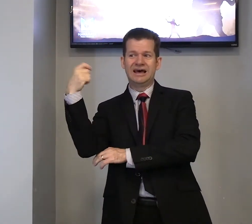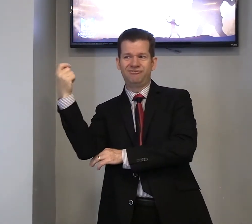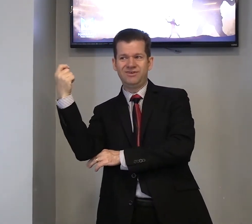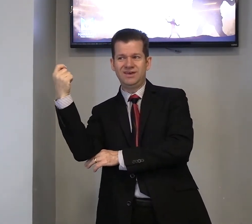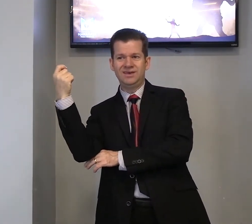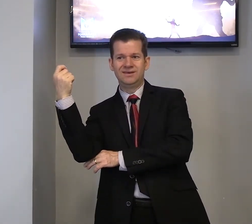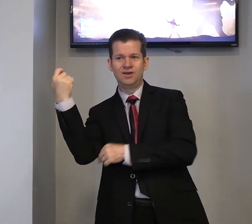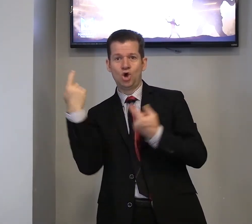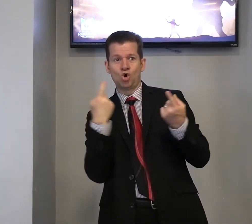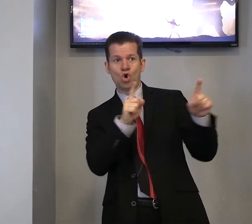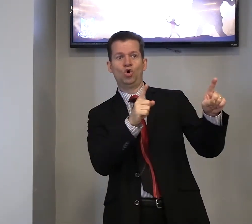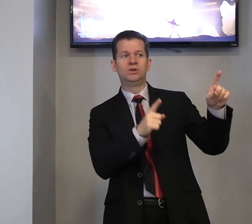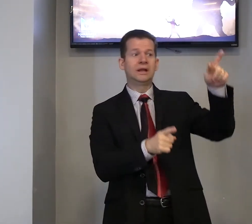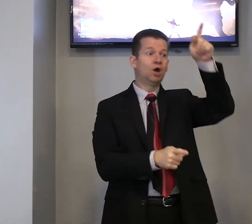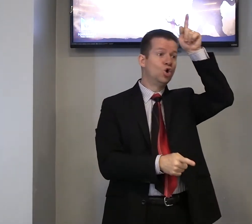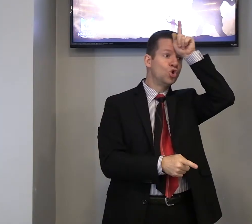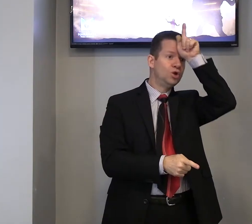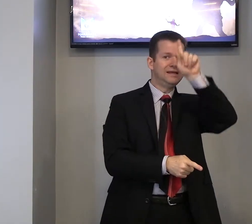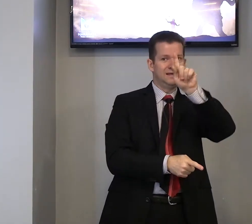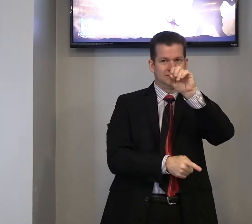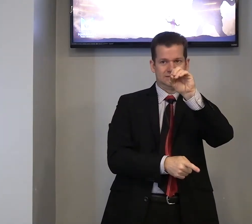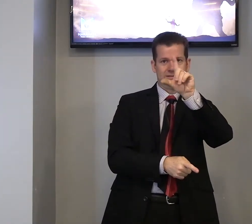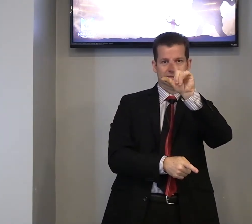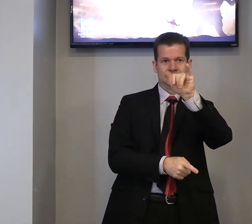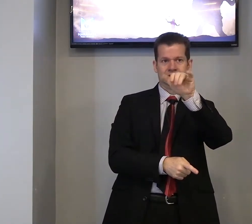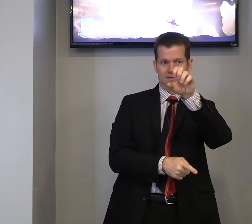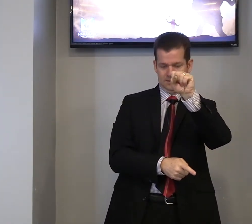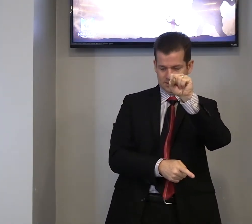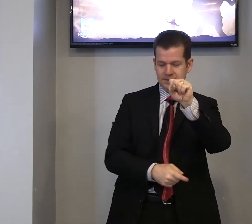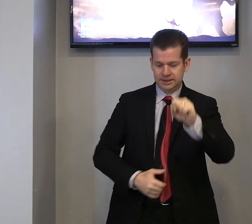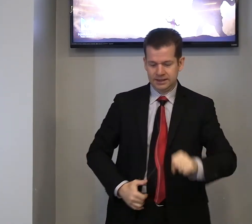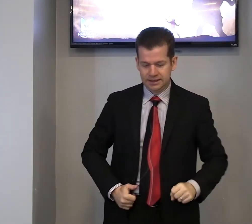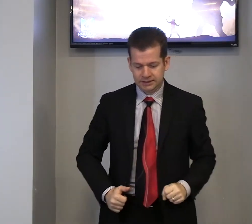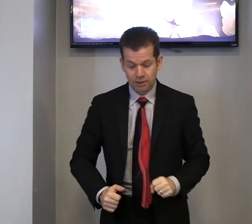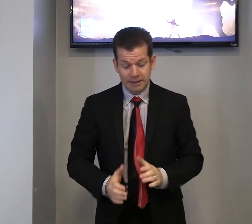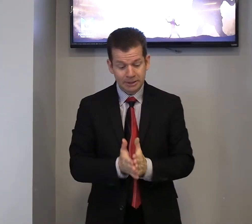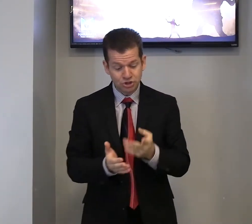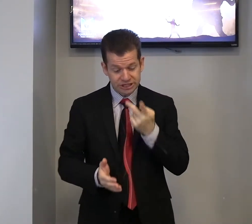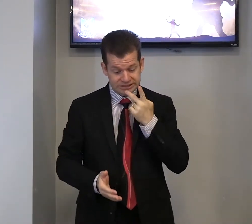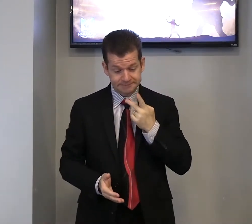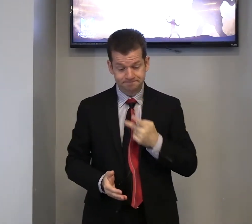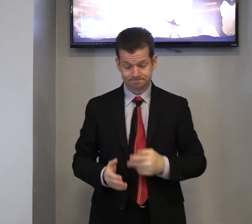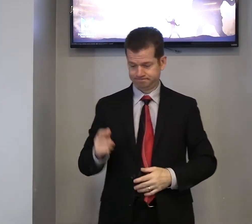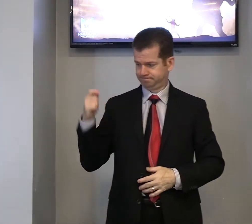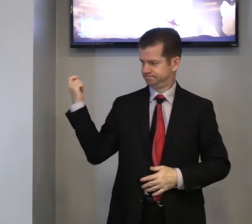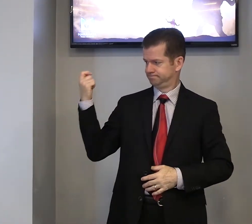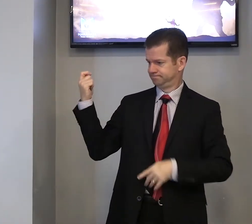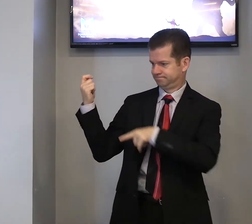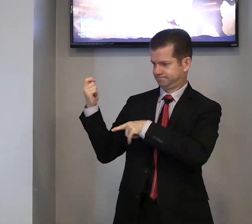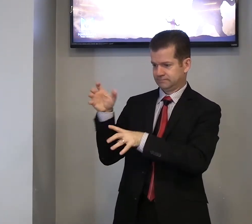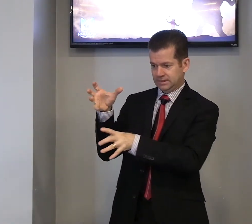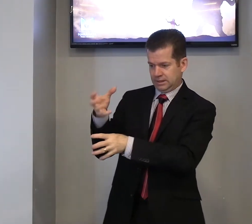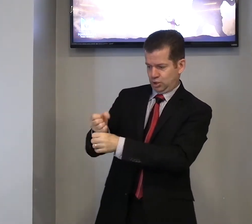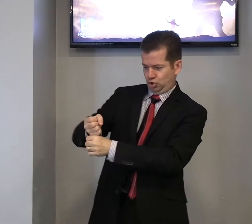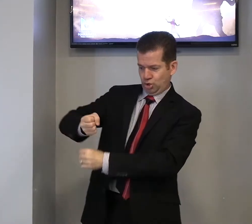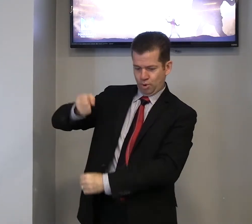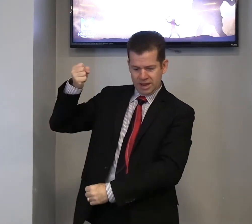Davi contra Golias. Então, a Bíblia diz, Tomou o